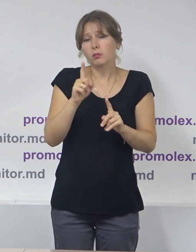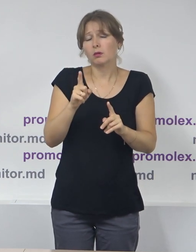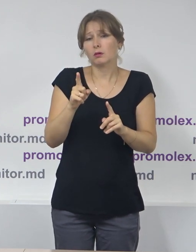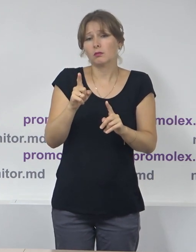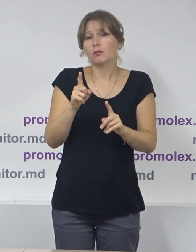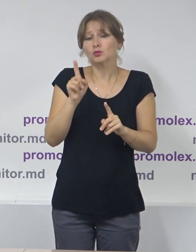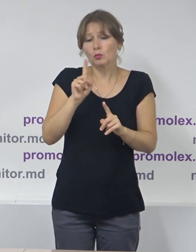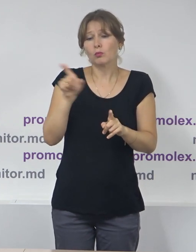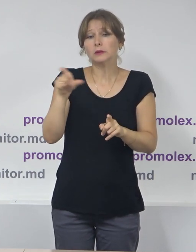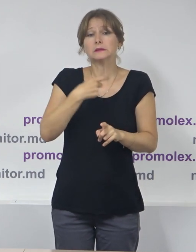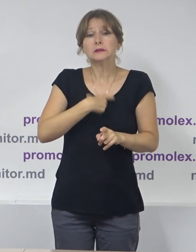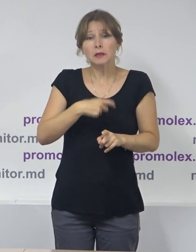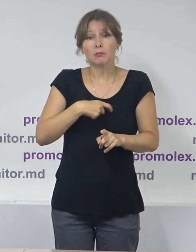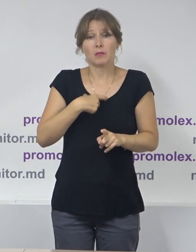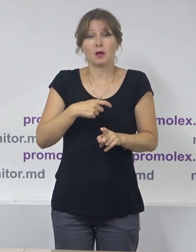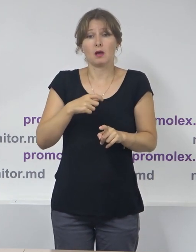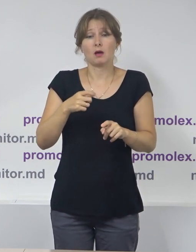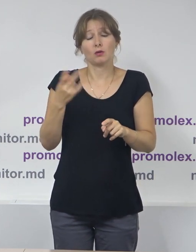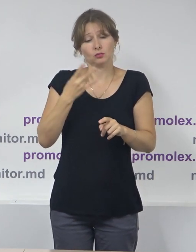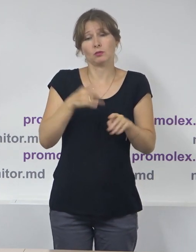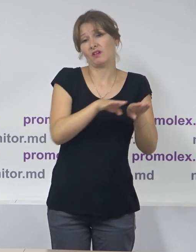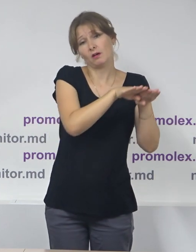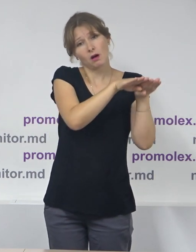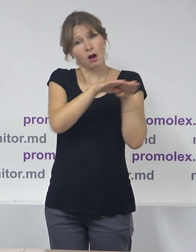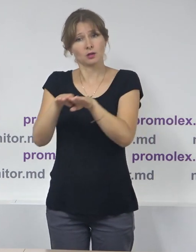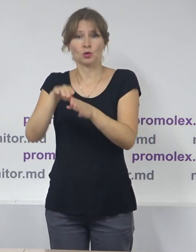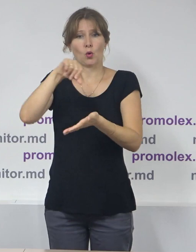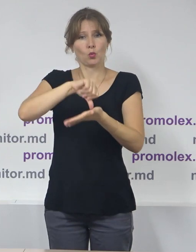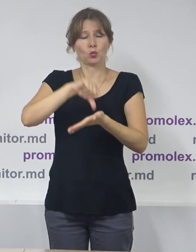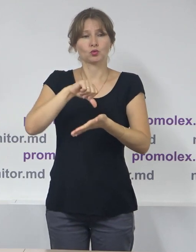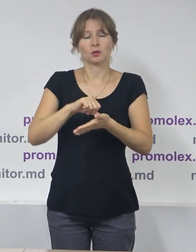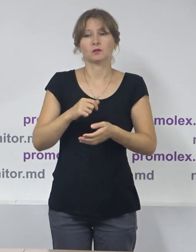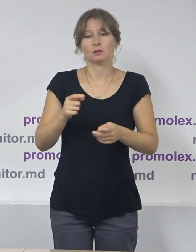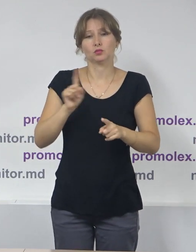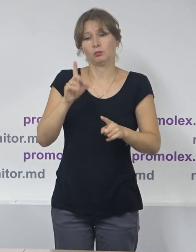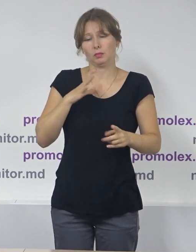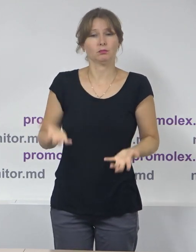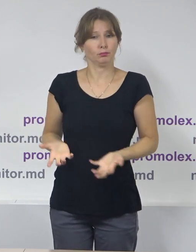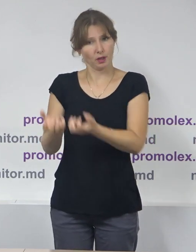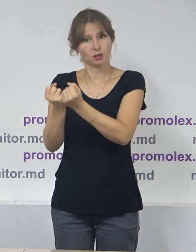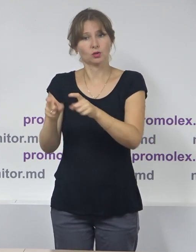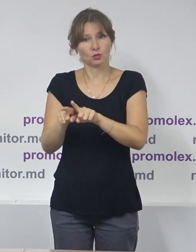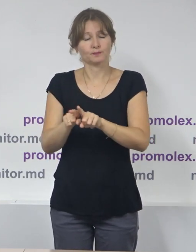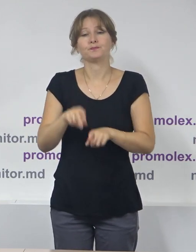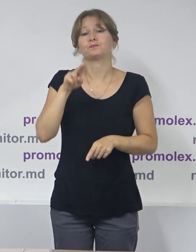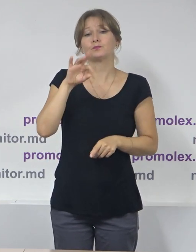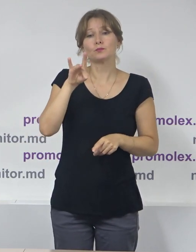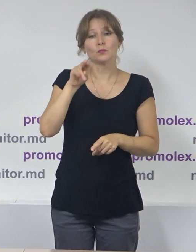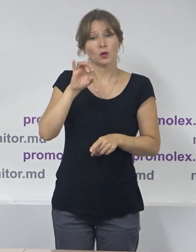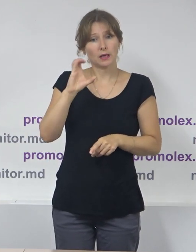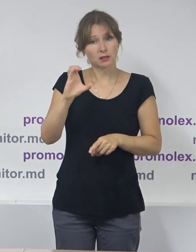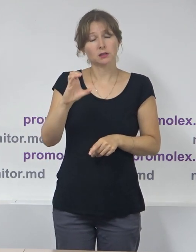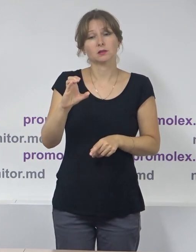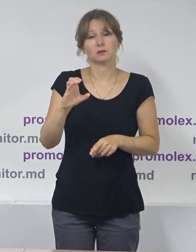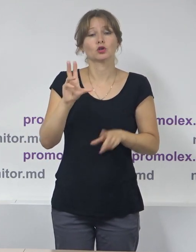sprijinul minim în aceleași condiții sau în condiții similare. Deci, Promolex de asemenea este adeptul